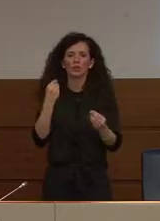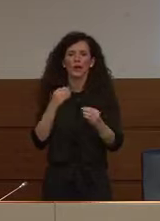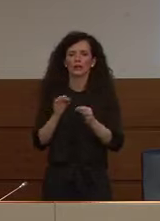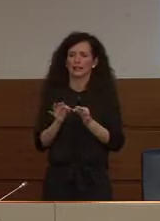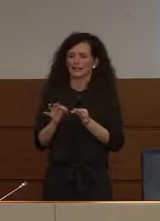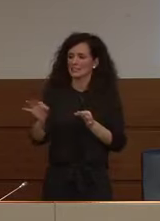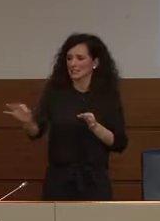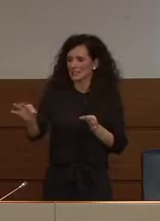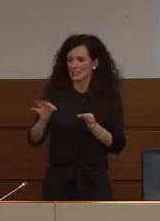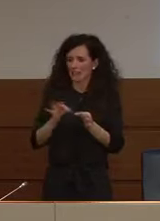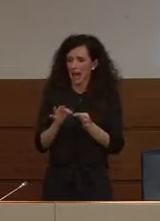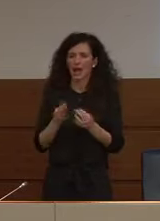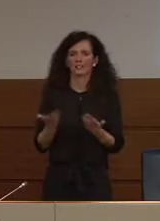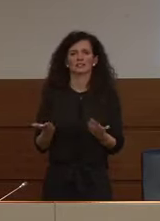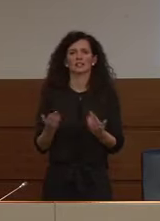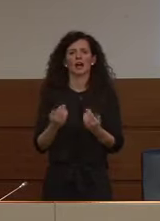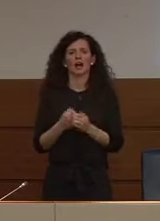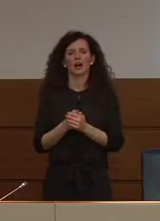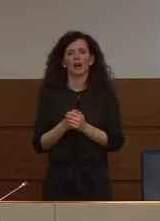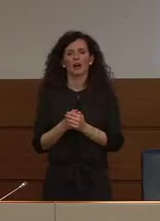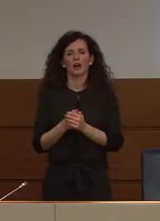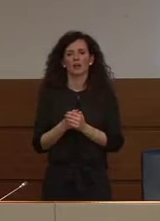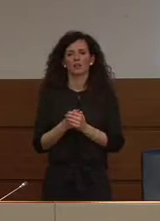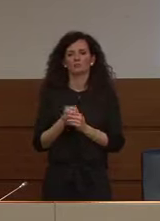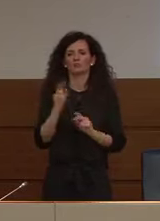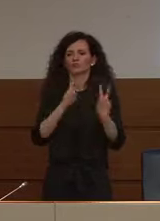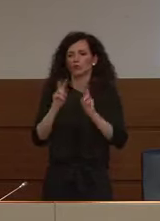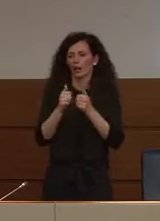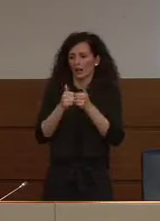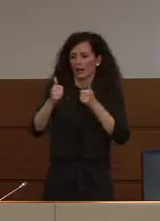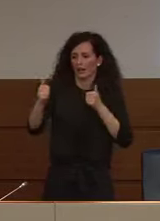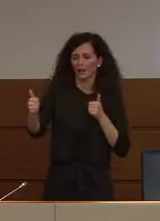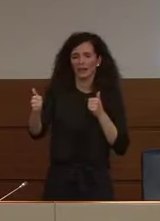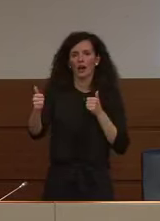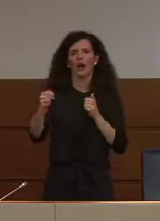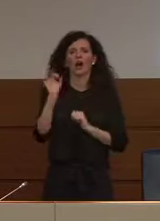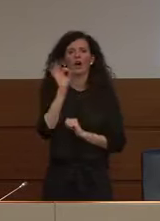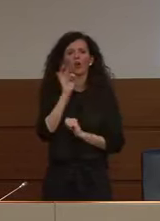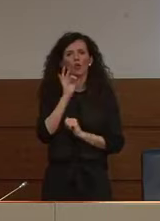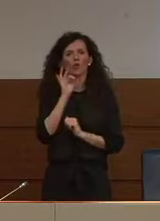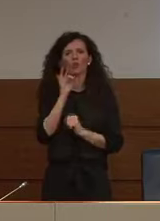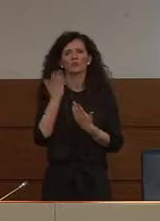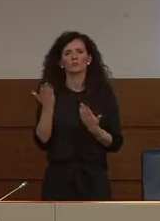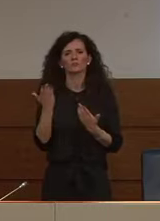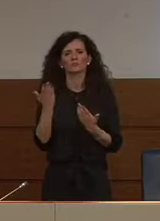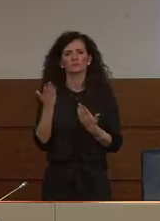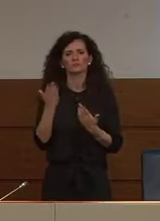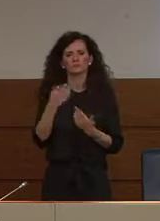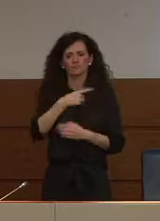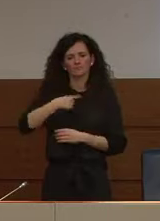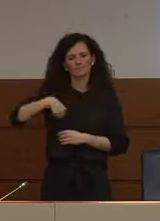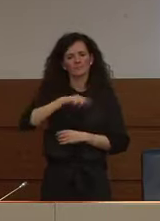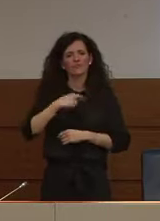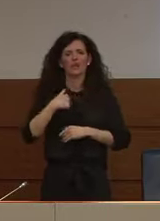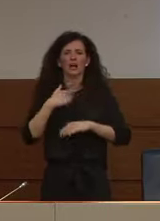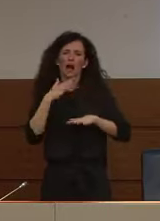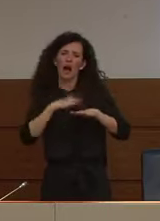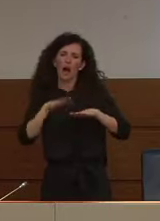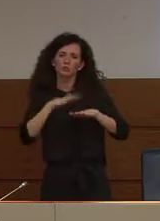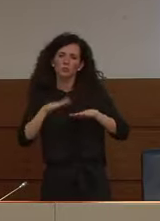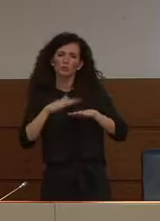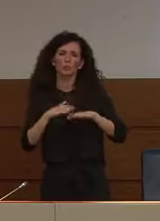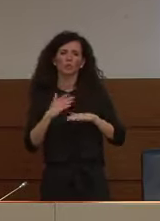sul bisogno di abbandonare anche quelle che sono nostre consuetudine